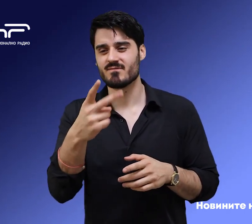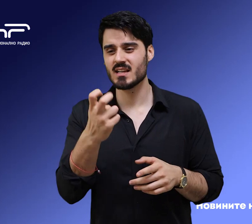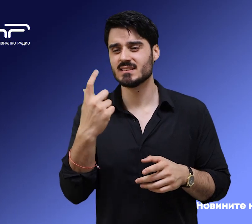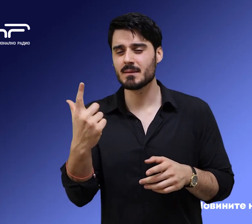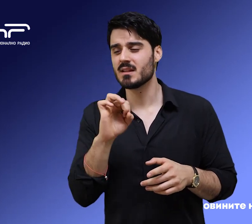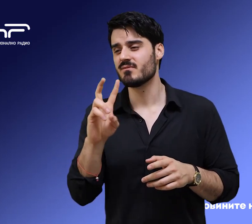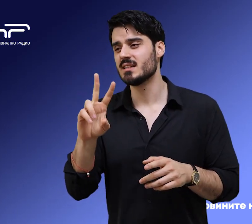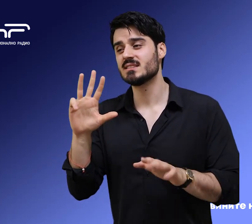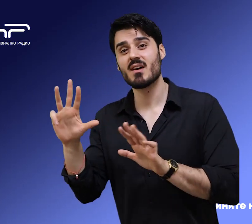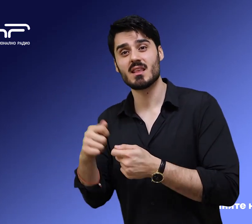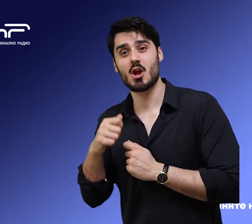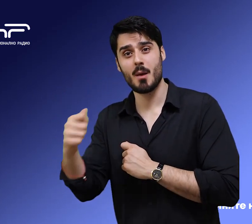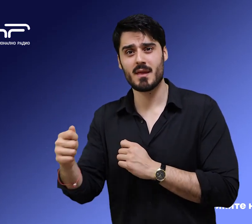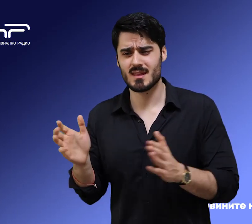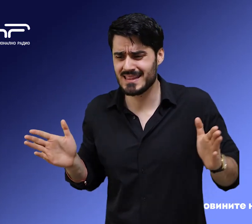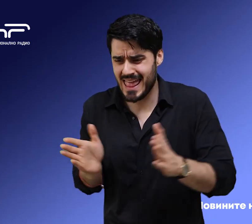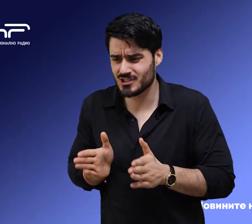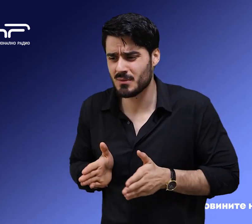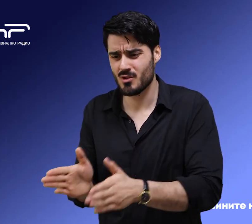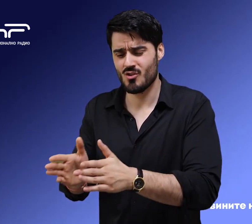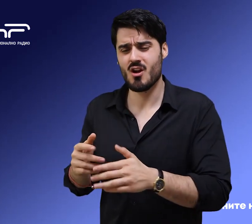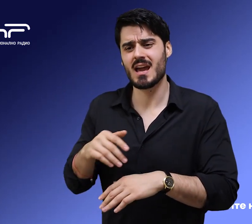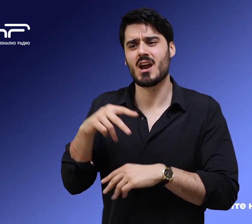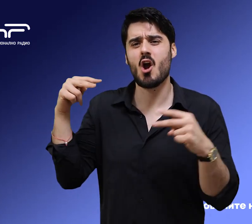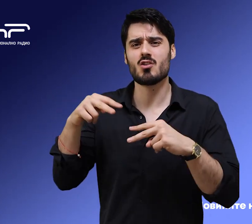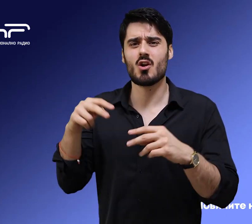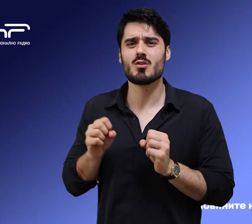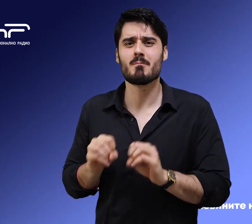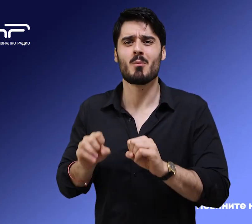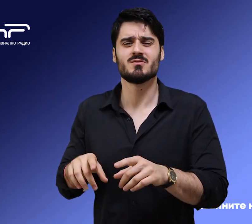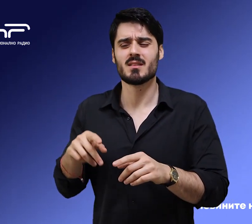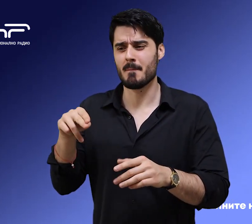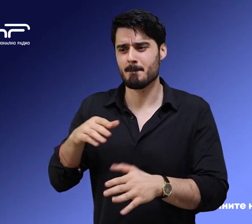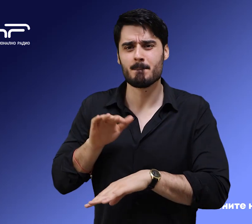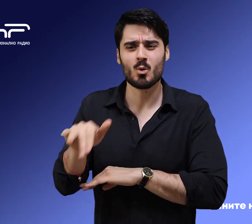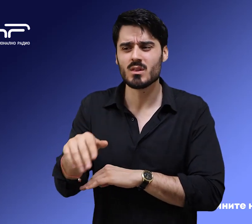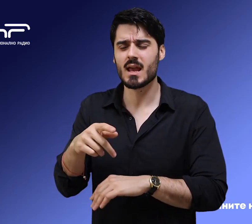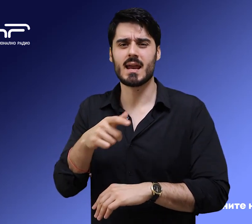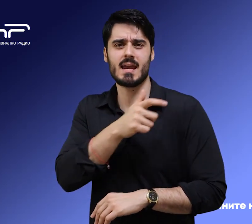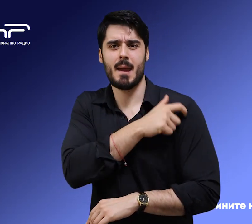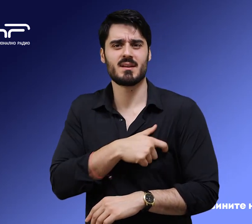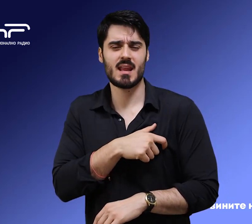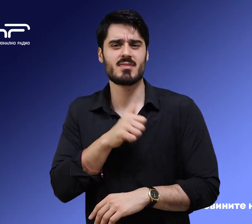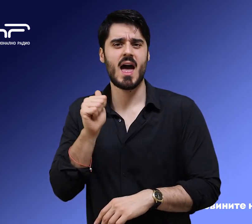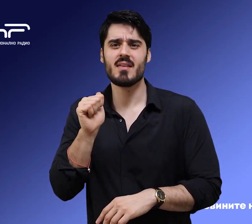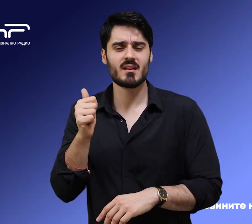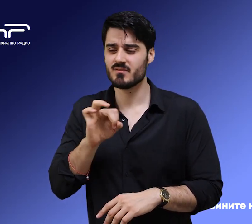29 км в ясно плътно посока гранично контрольно-пропусквателен пункт капитан Андреево и от 29 до 31